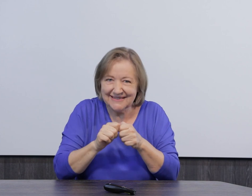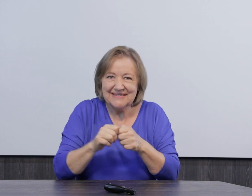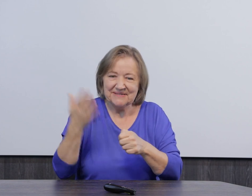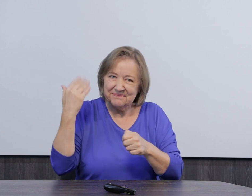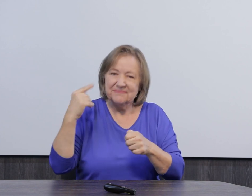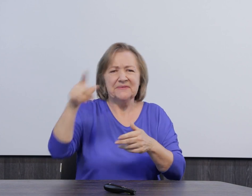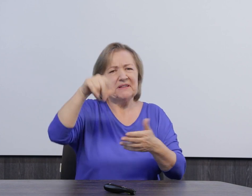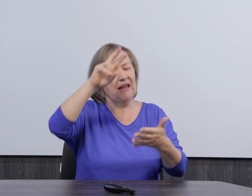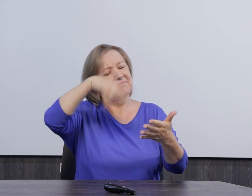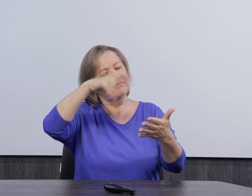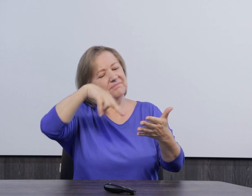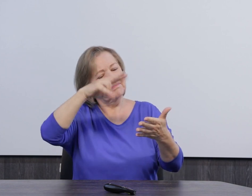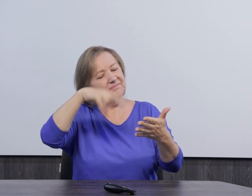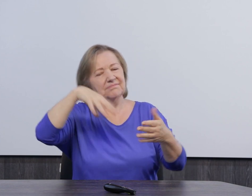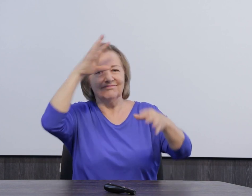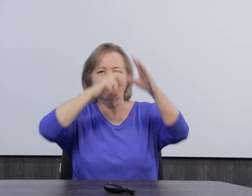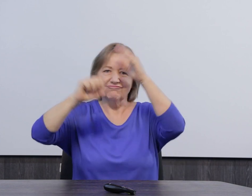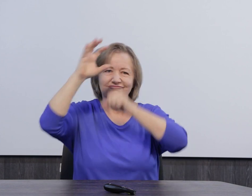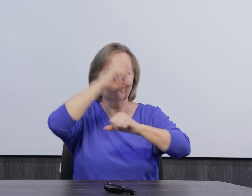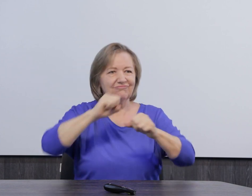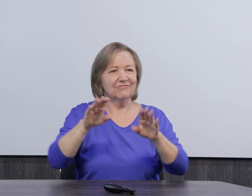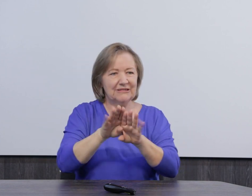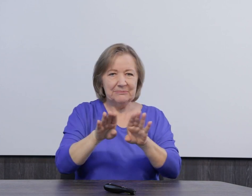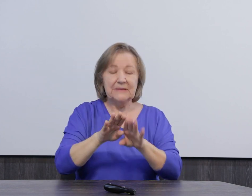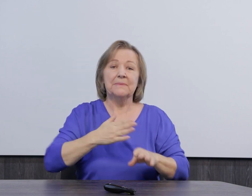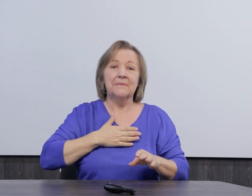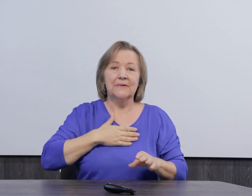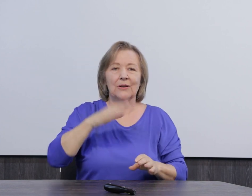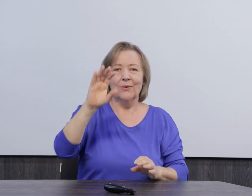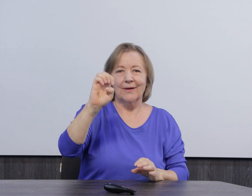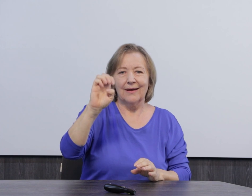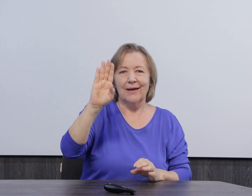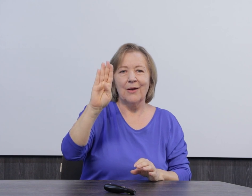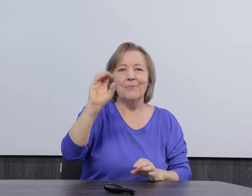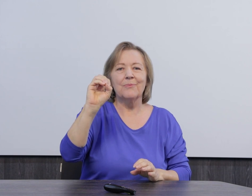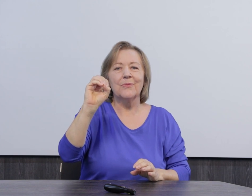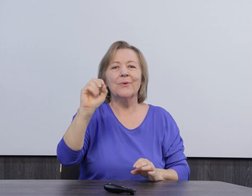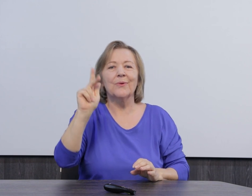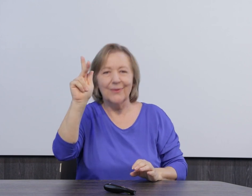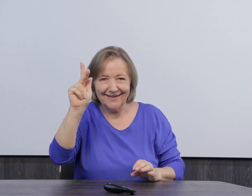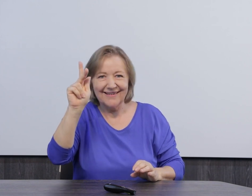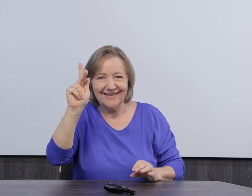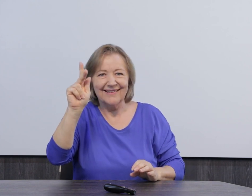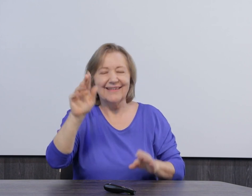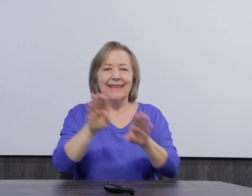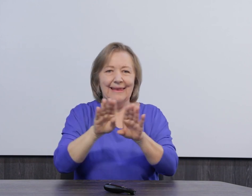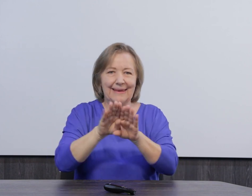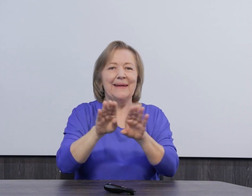nosso saimenta e também alguns materiais que vai auxiliar na aprendizagem de vocês. Também vou disponibilizar um e-book